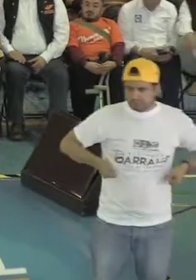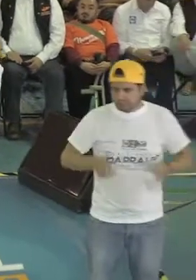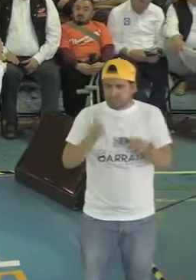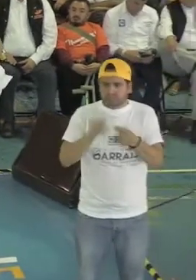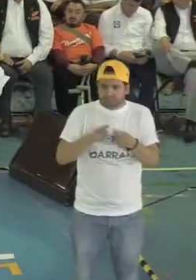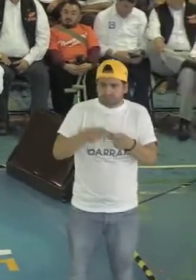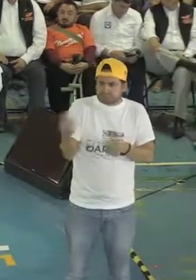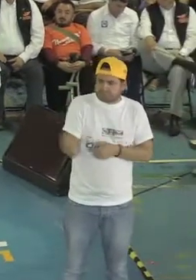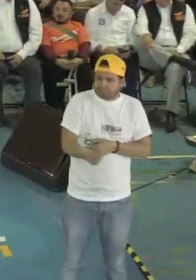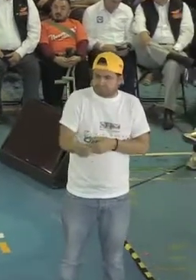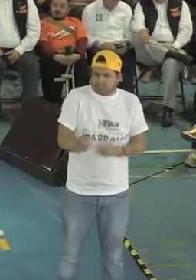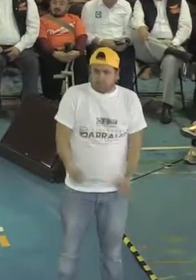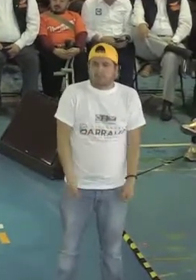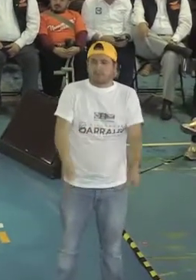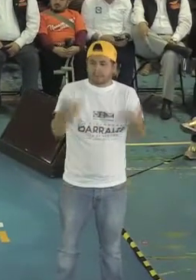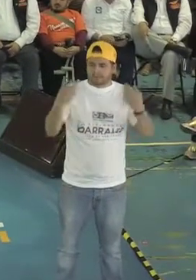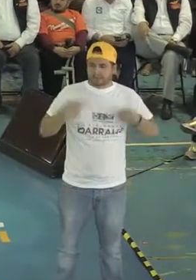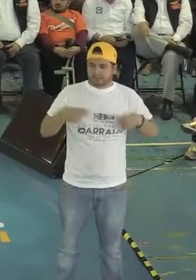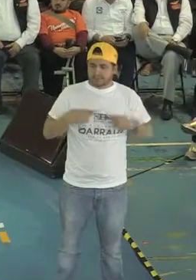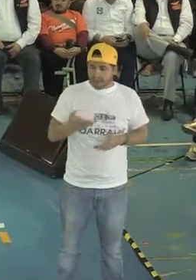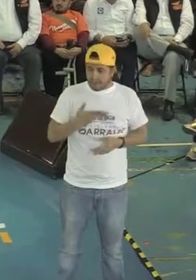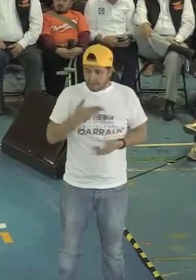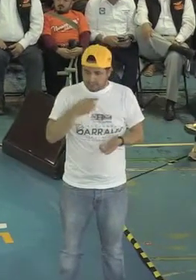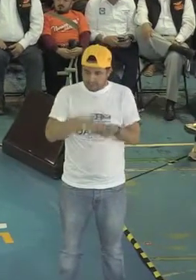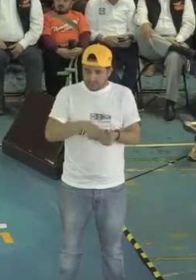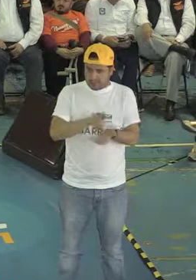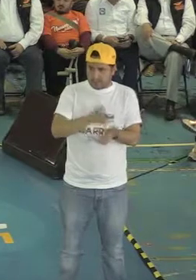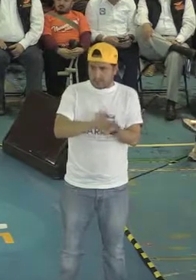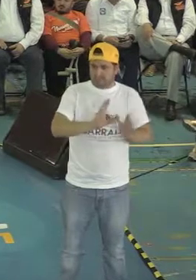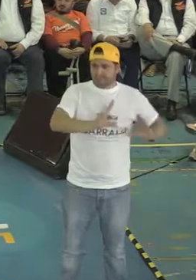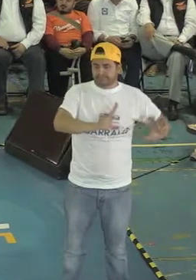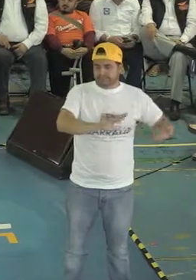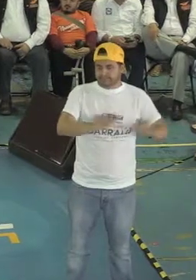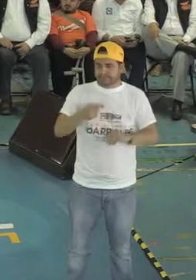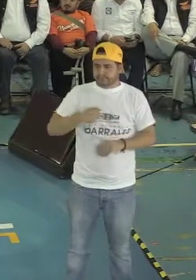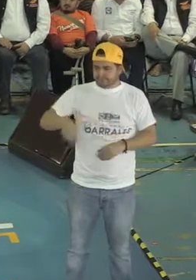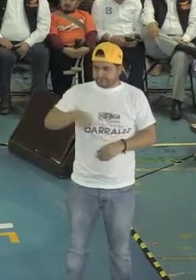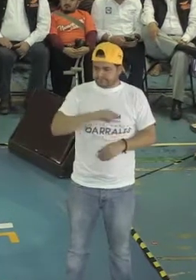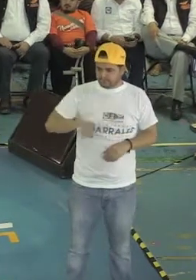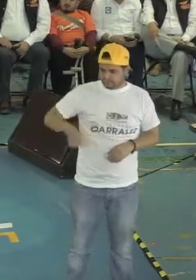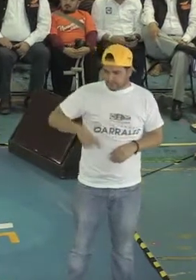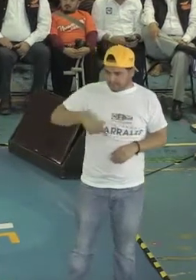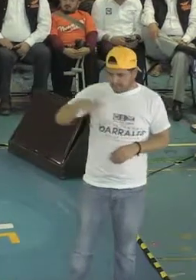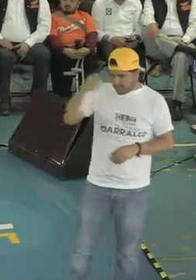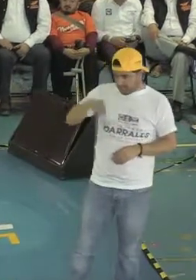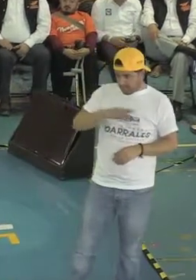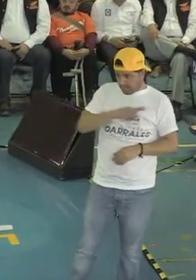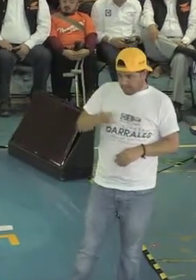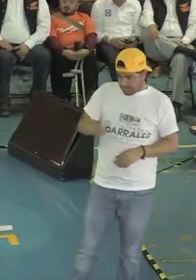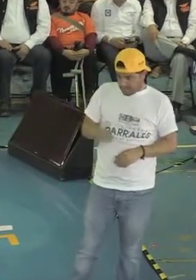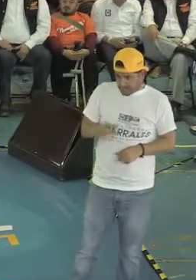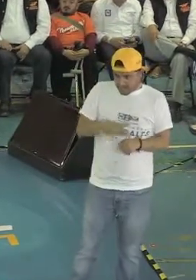son. Es muy importante entonces trabajar y capacitar a nuestra gente para que pueda entender cuáles son sus